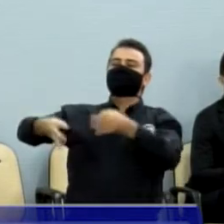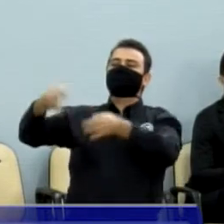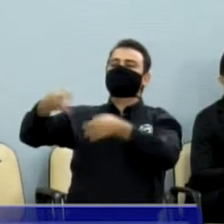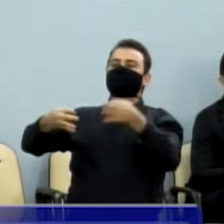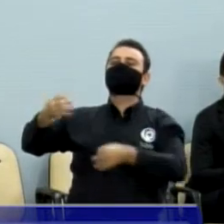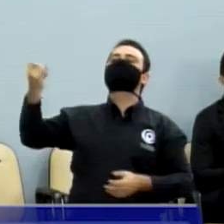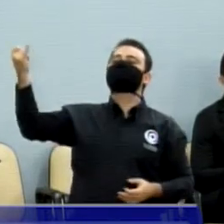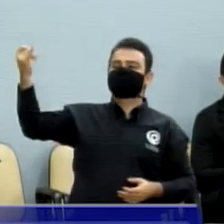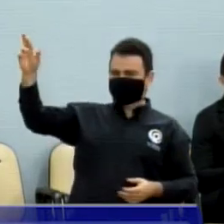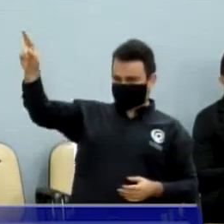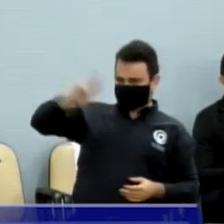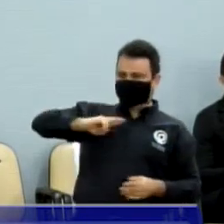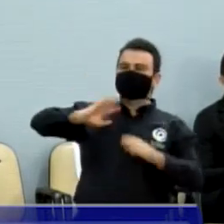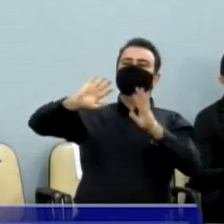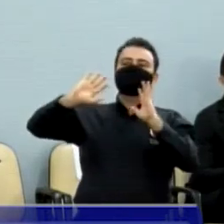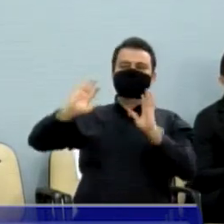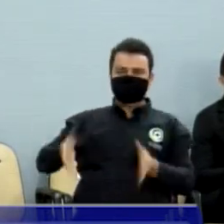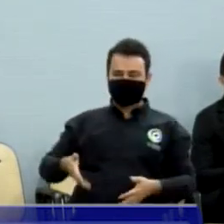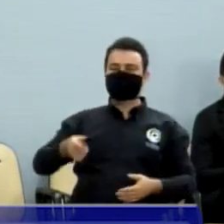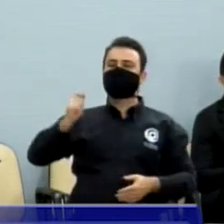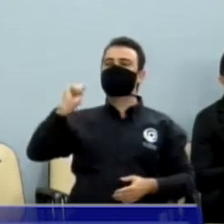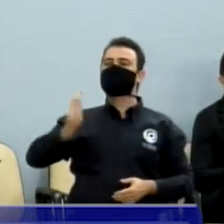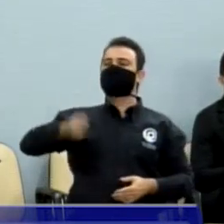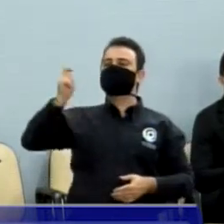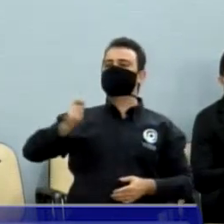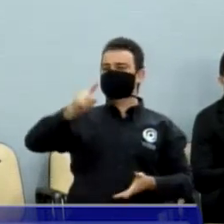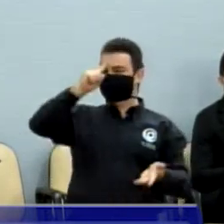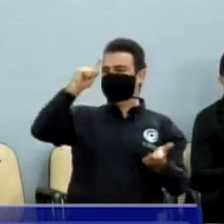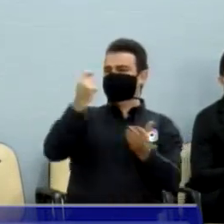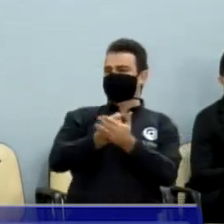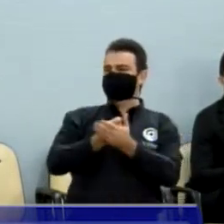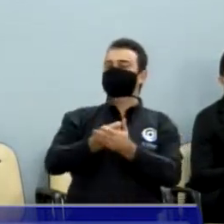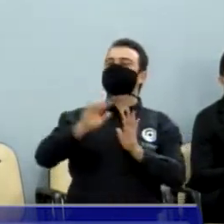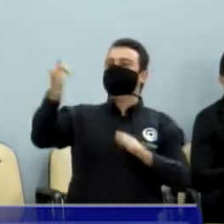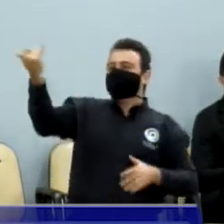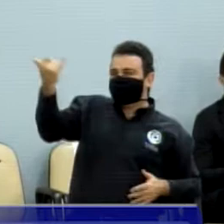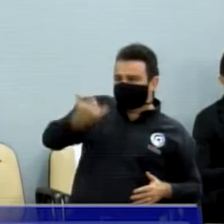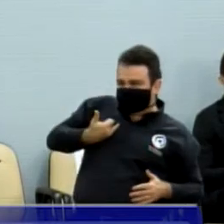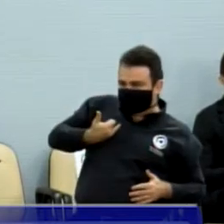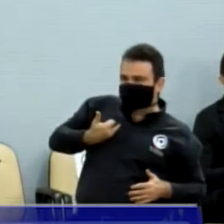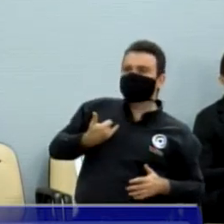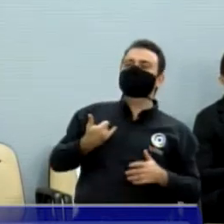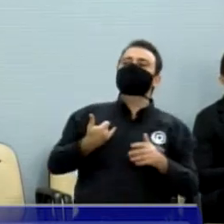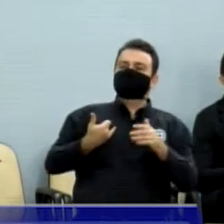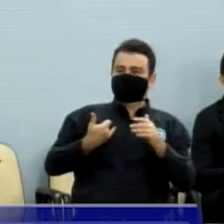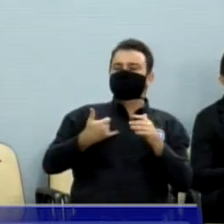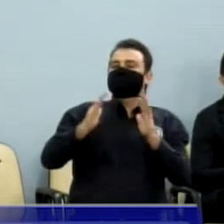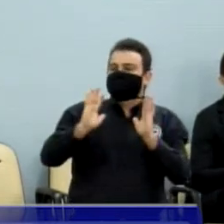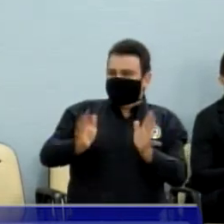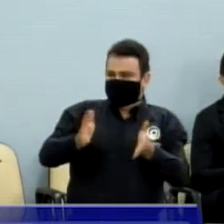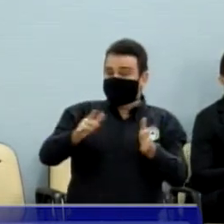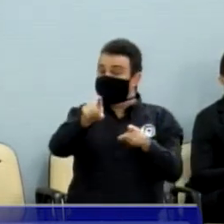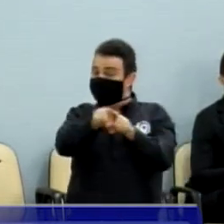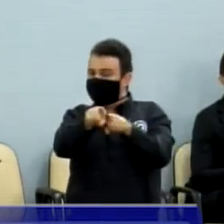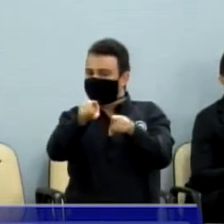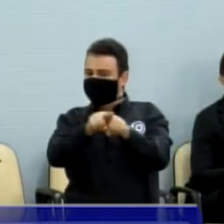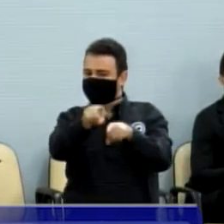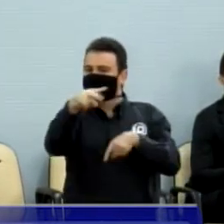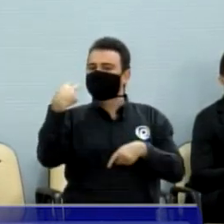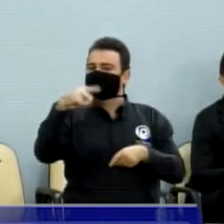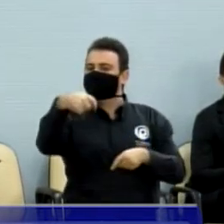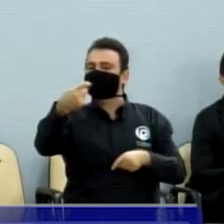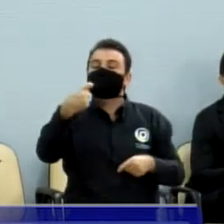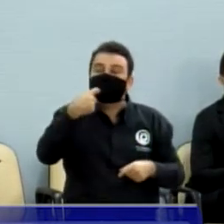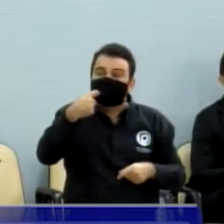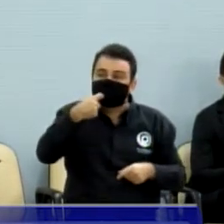como foi, eu acho, com o Peixão também, com a questão das câmeras, o Tribunal deu essa vitória, também no projeto dele, deu essa segunda vitória